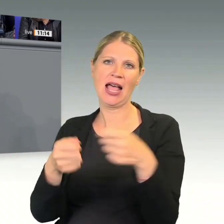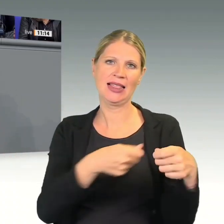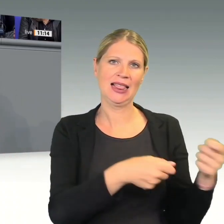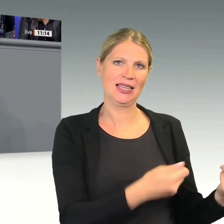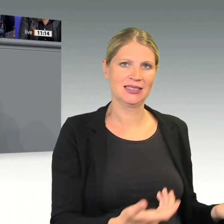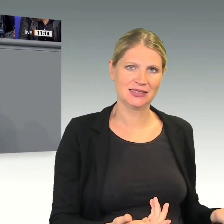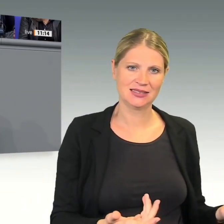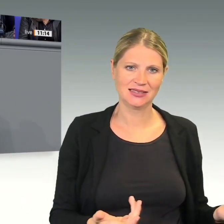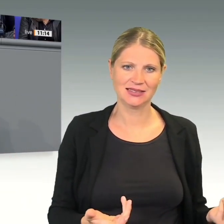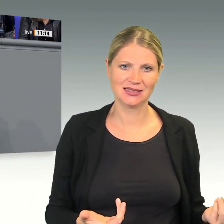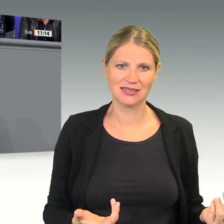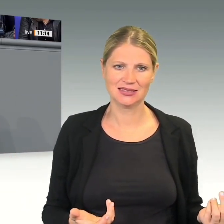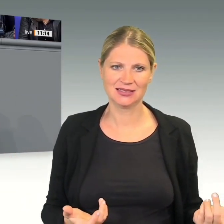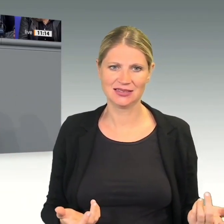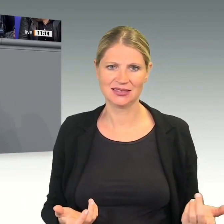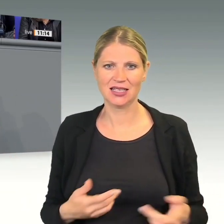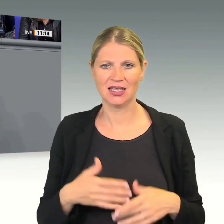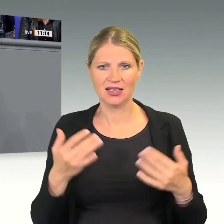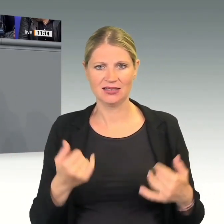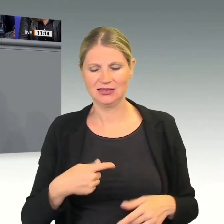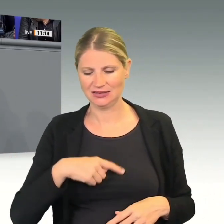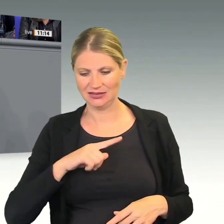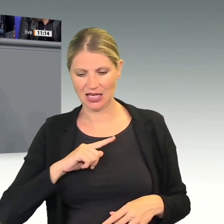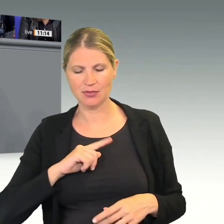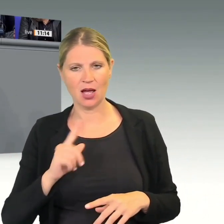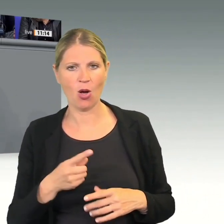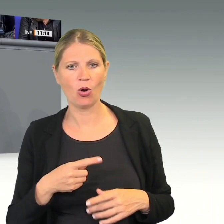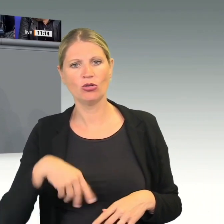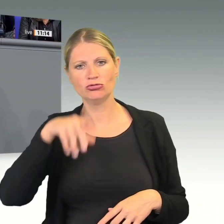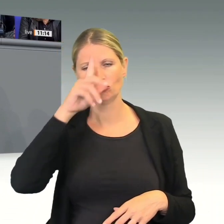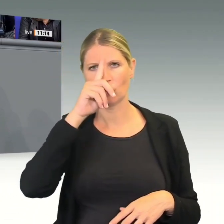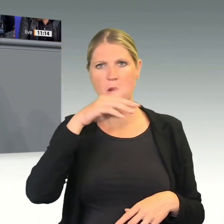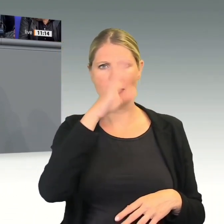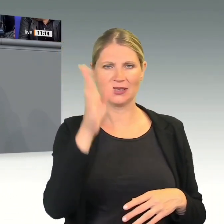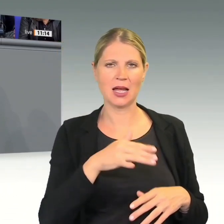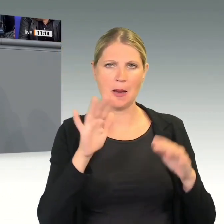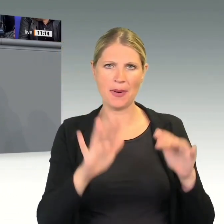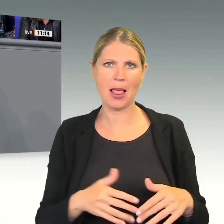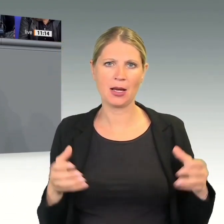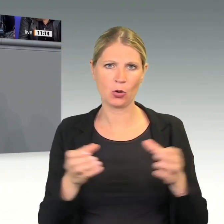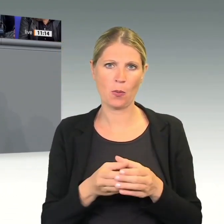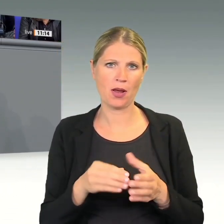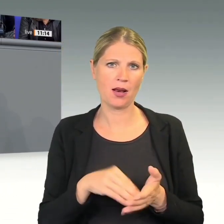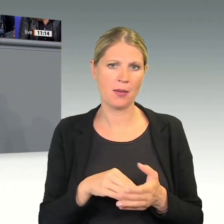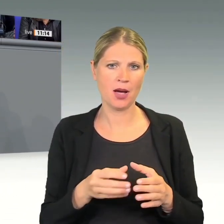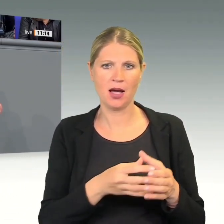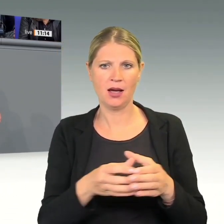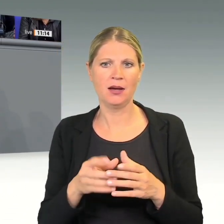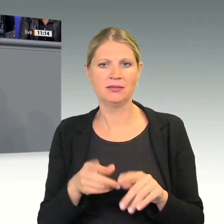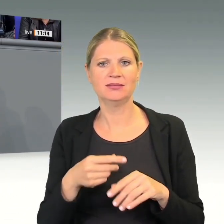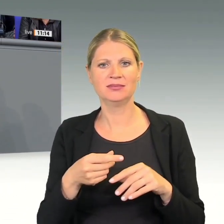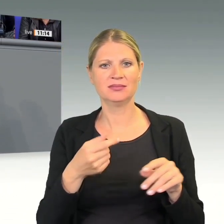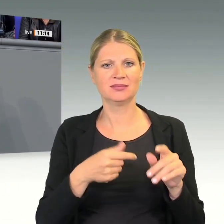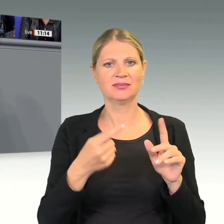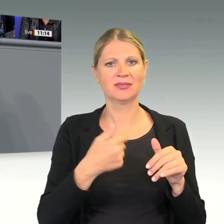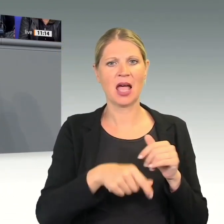meine letzte Sekunde dafür nutzen, ich war ja mit der deutsch-brasilianischen Parlamentariergruppe in Brasilien vor kurzem. Was die Abgeordnete von Storch